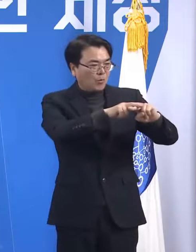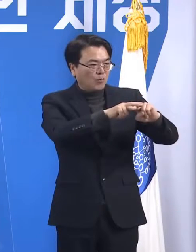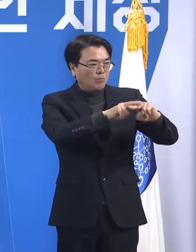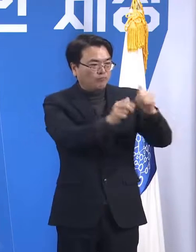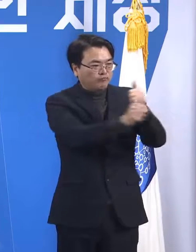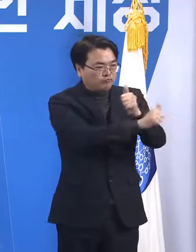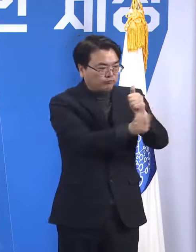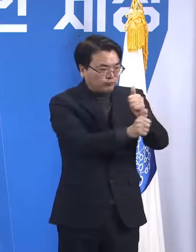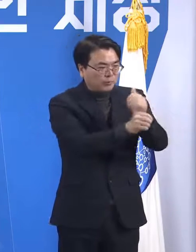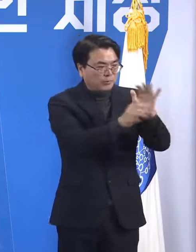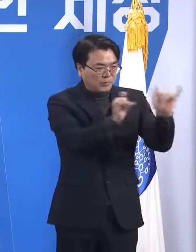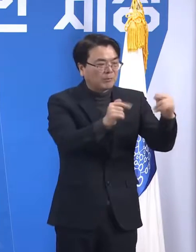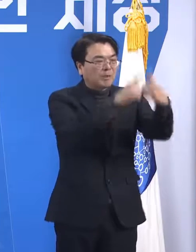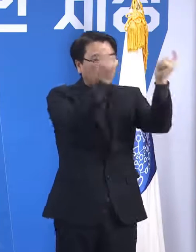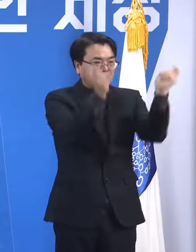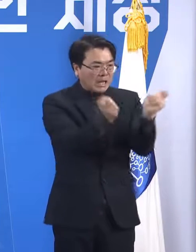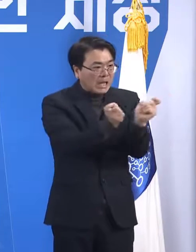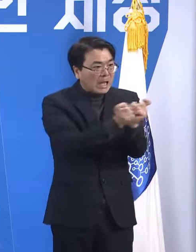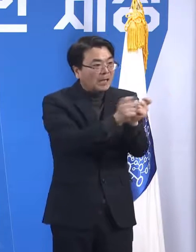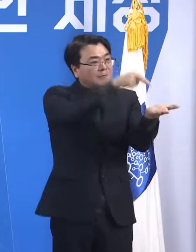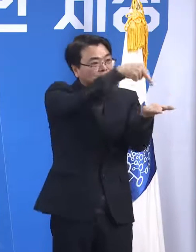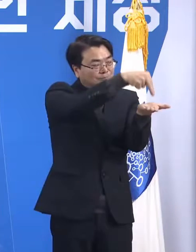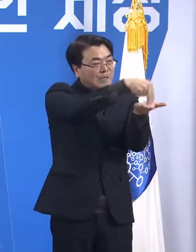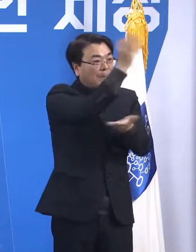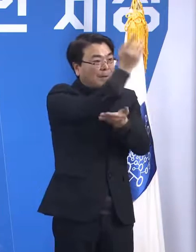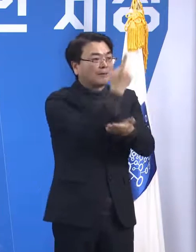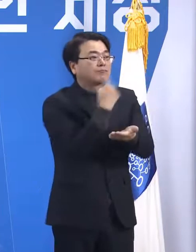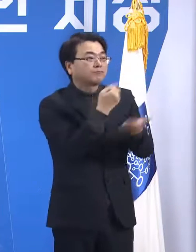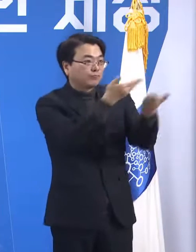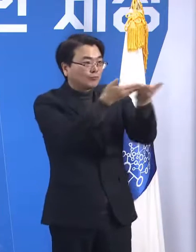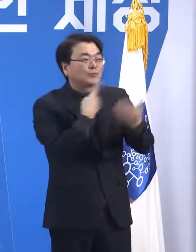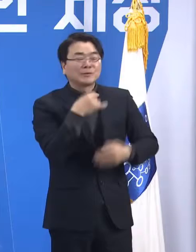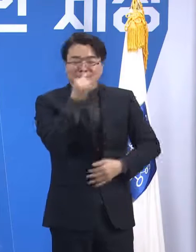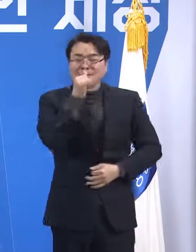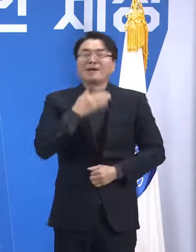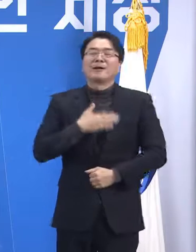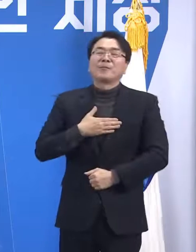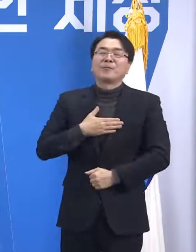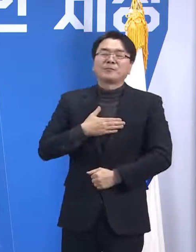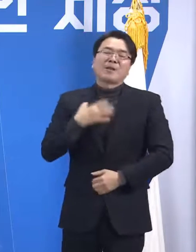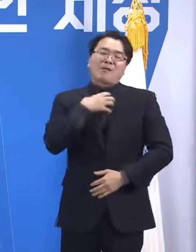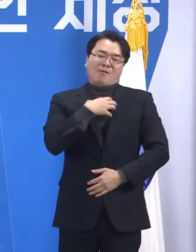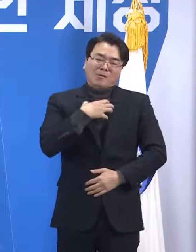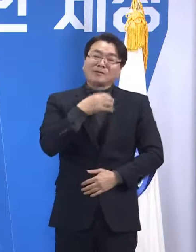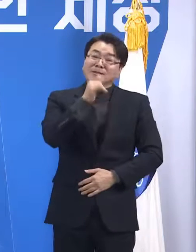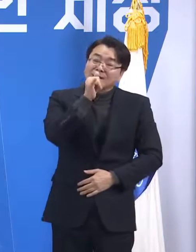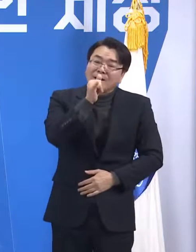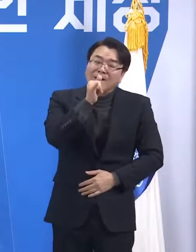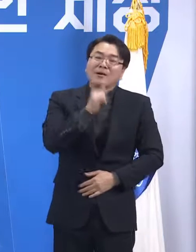개인적 의견을 말씀하셨습니다. 우려가 된다.